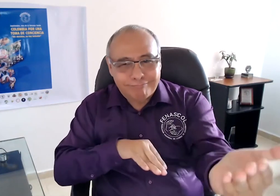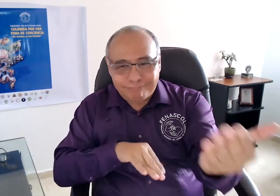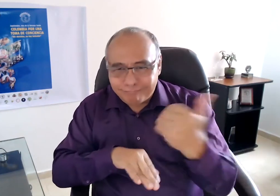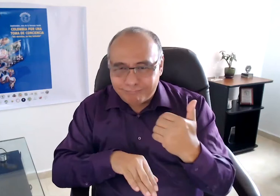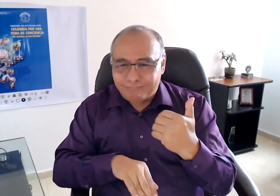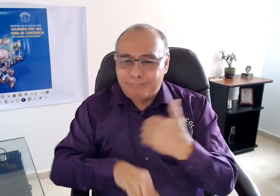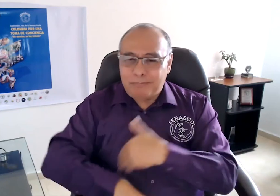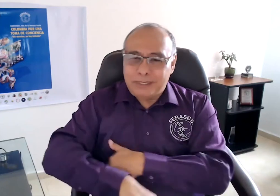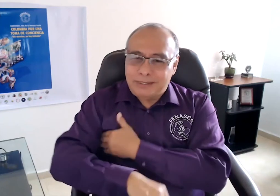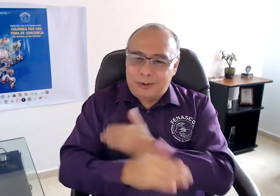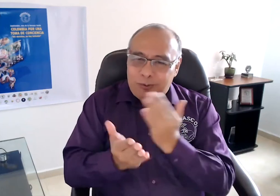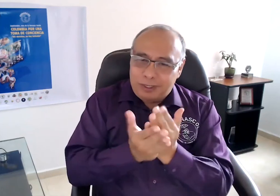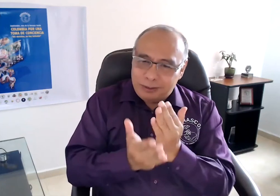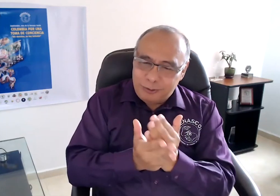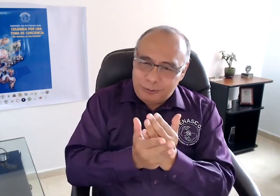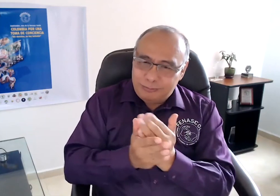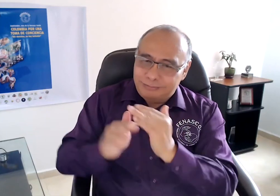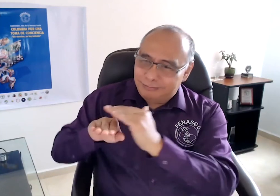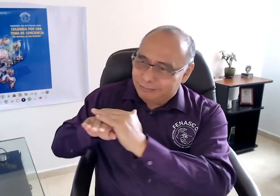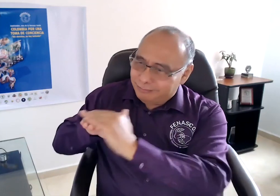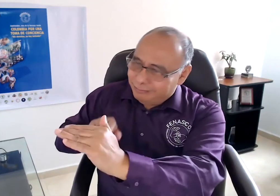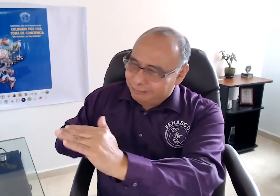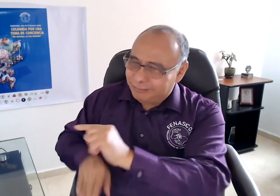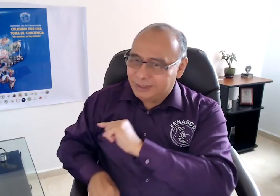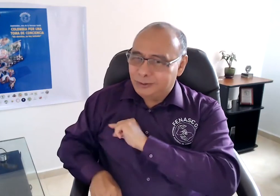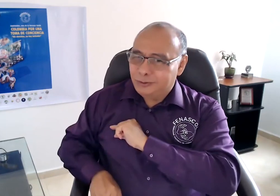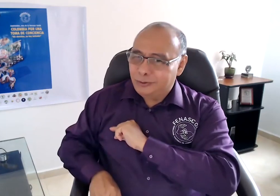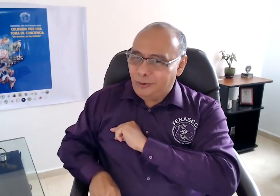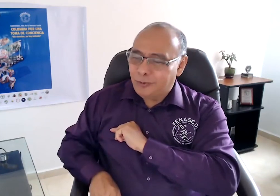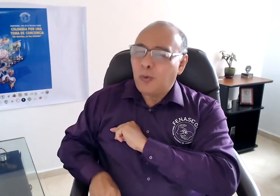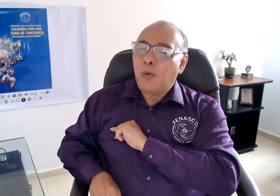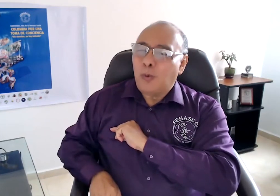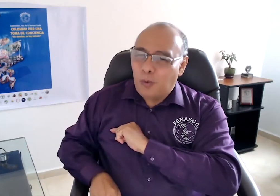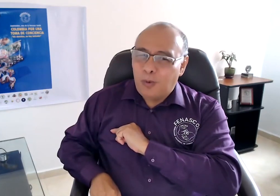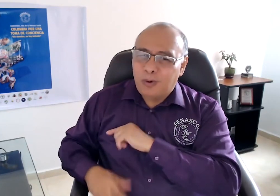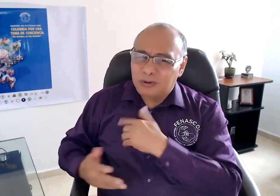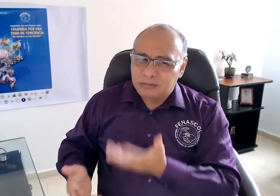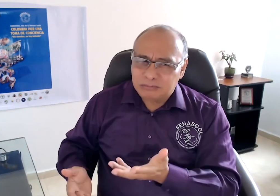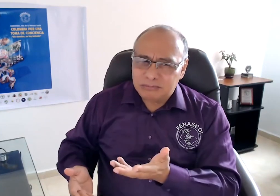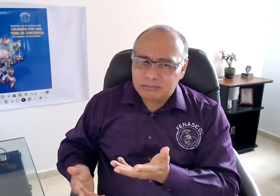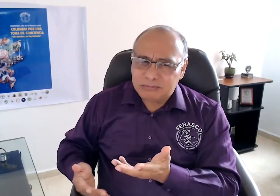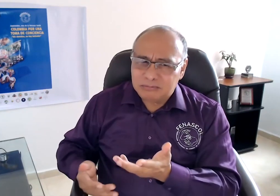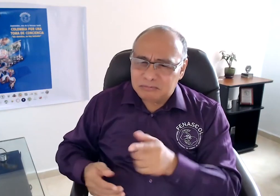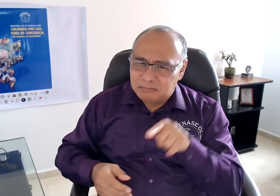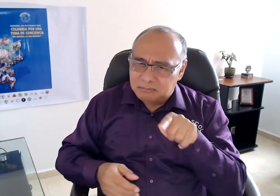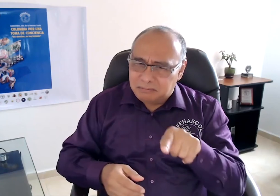Tendremos invitados a personas del Ministerio de Educación y también del INSOR. Allí